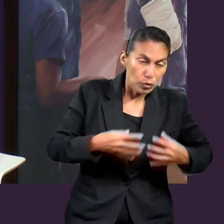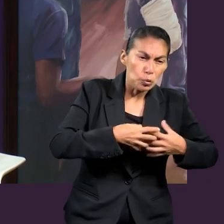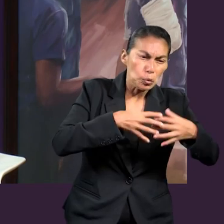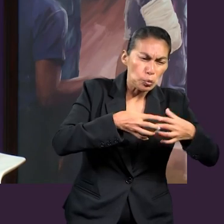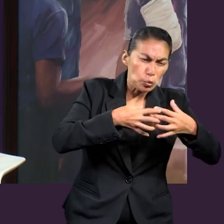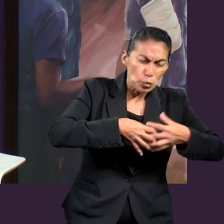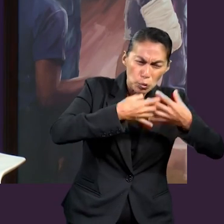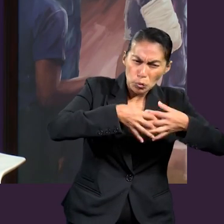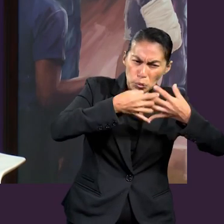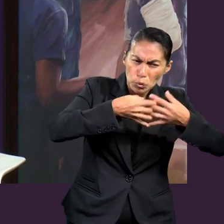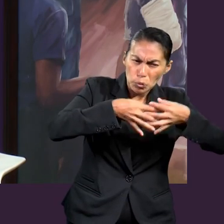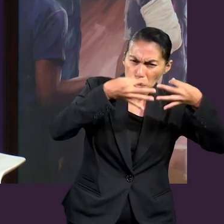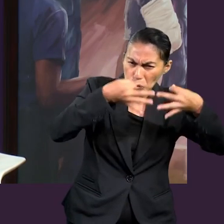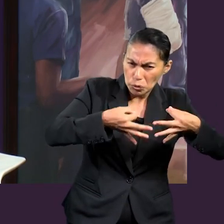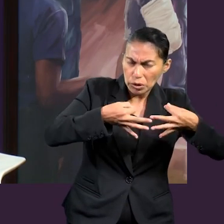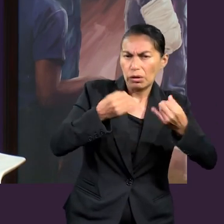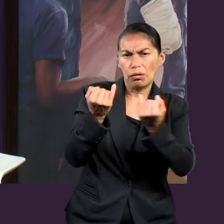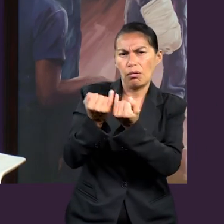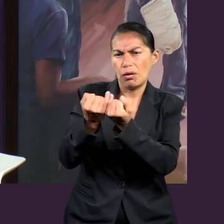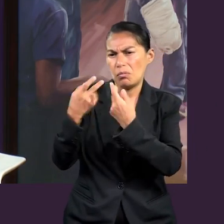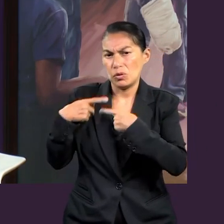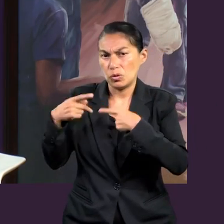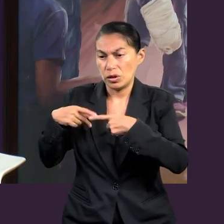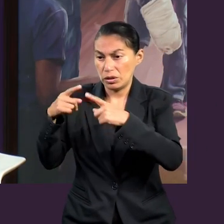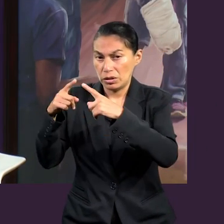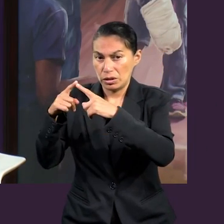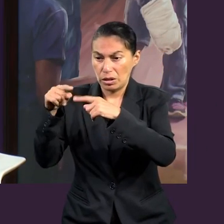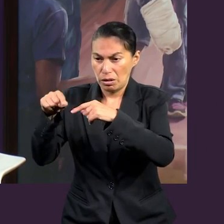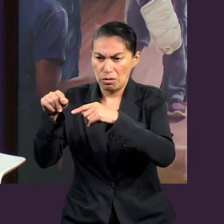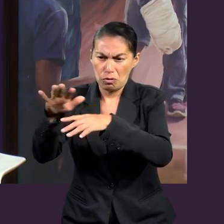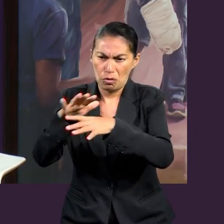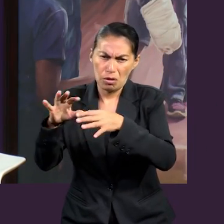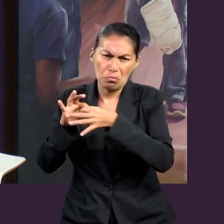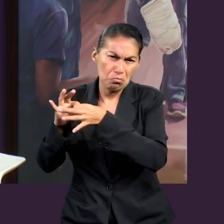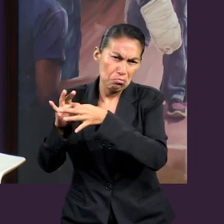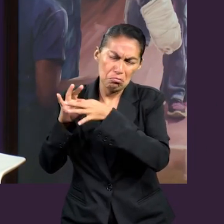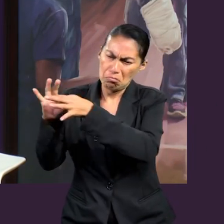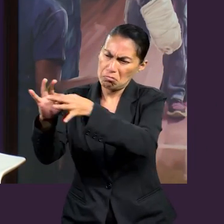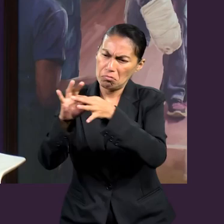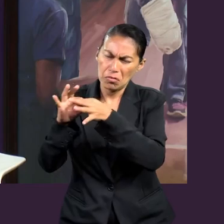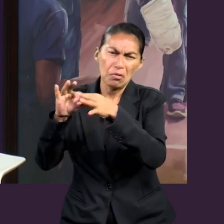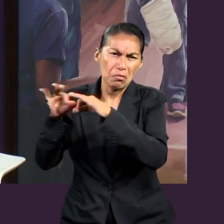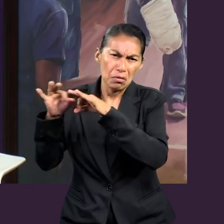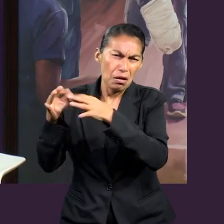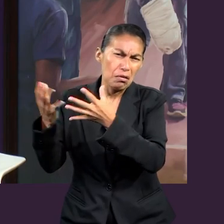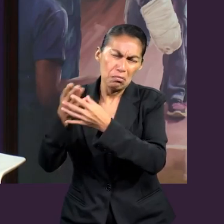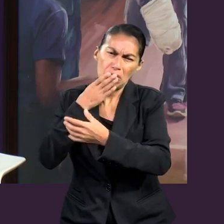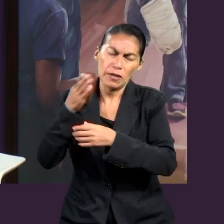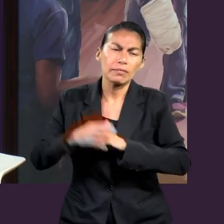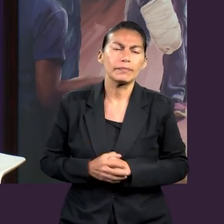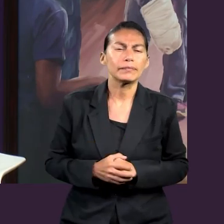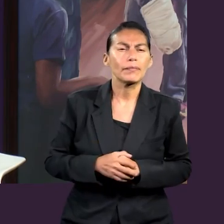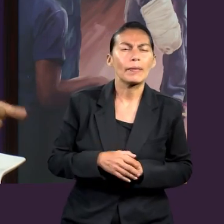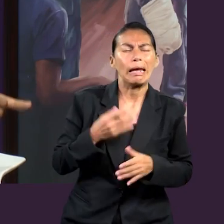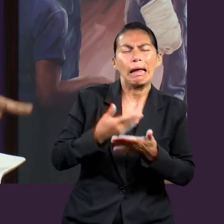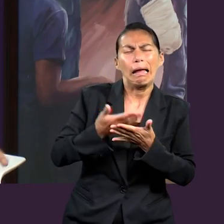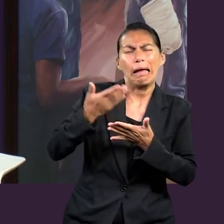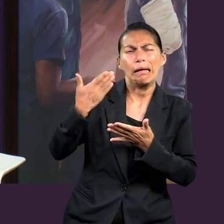Y justamente me hizo recordar también a un incidente que hace poco pasé aquí en la universidad.